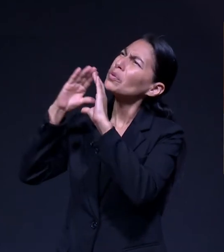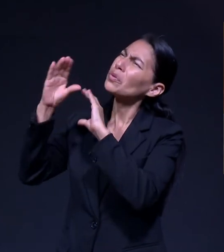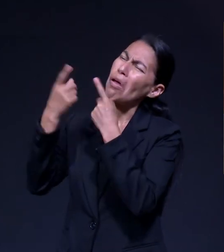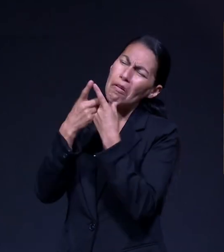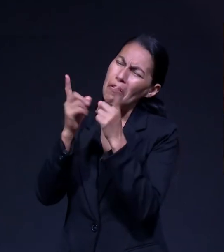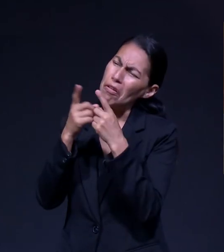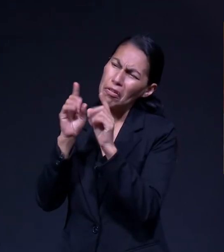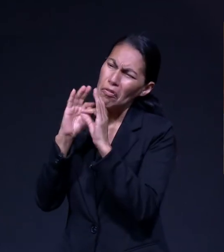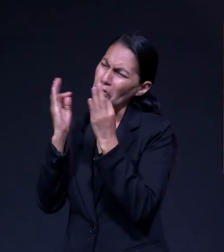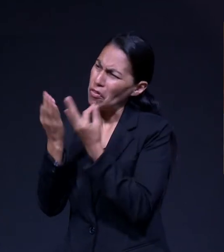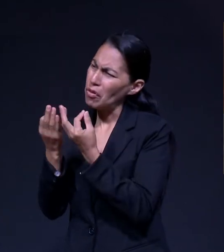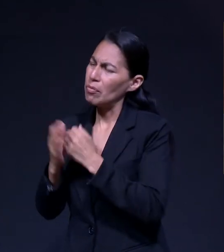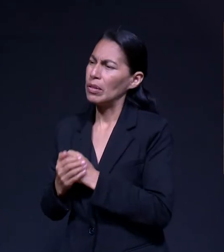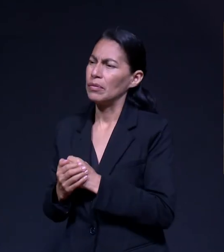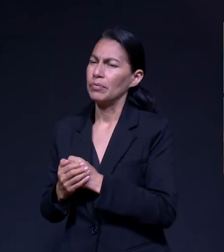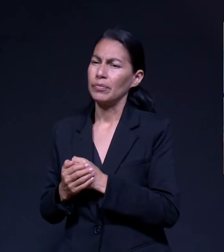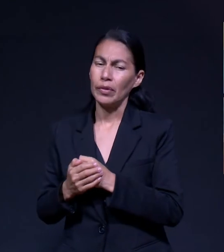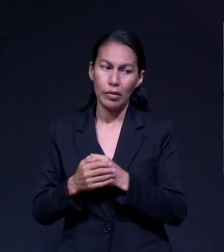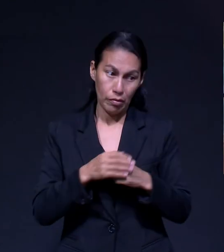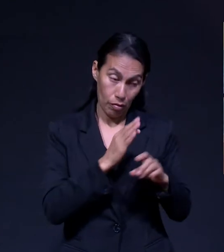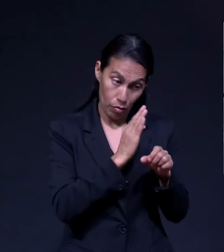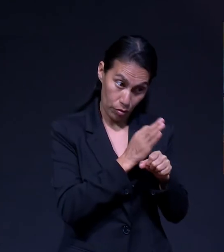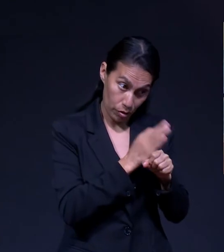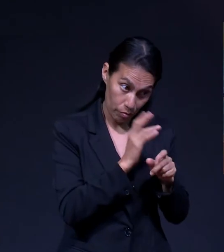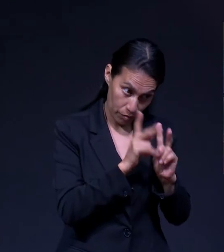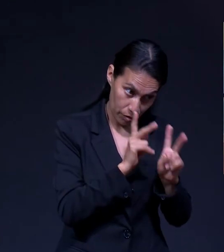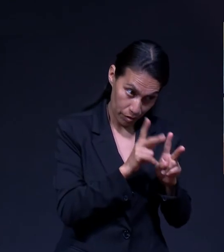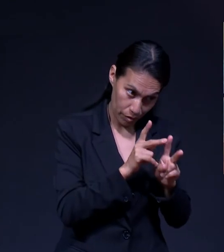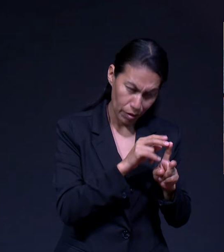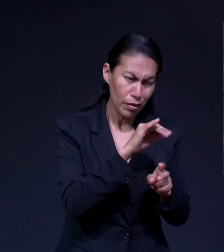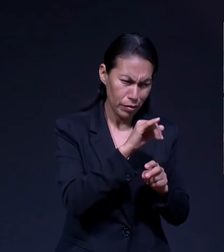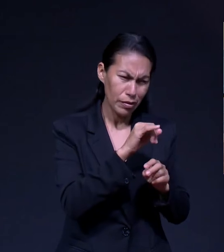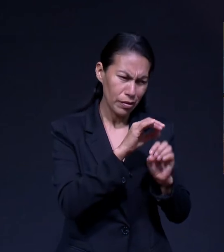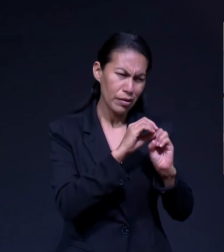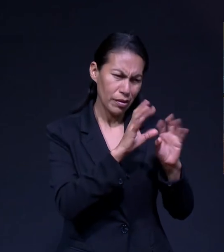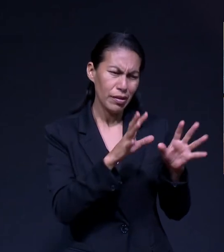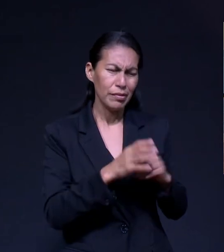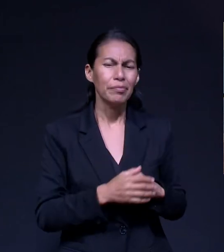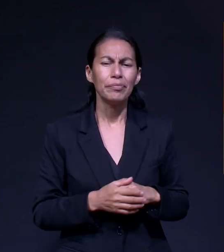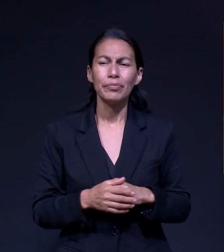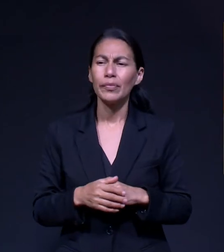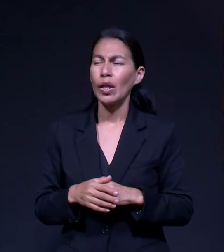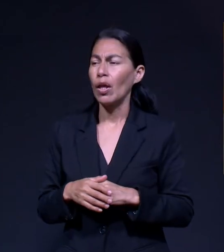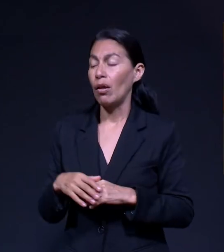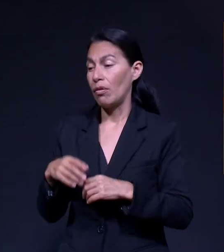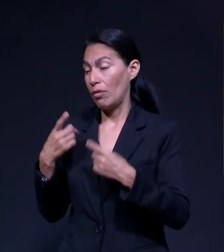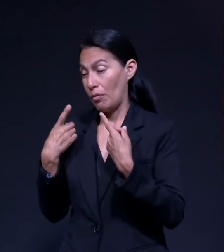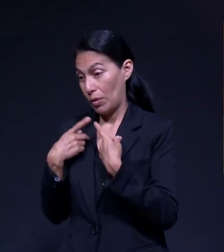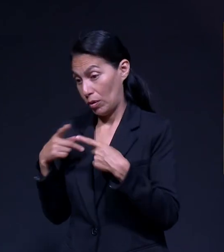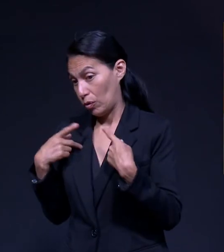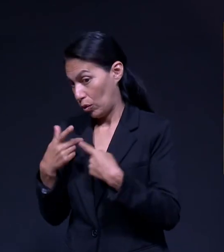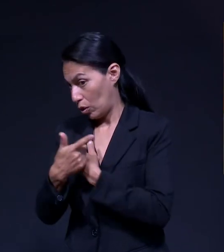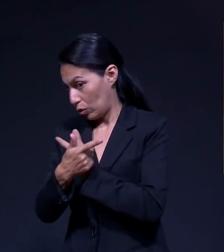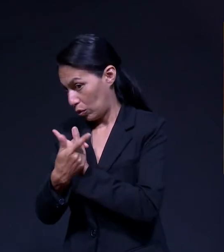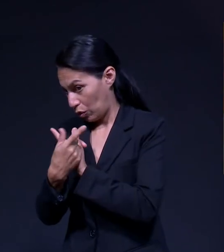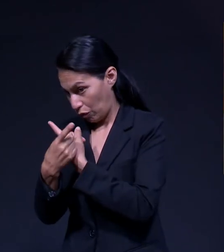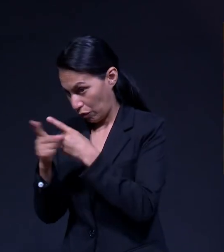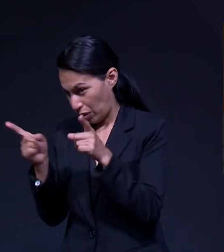formas Bueno, ahorita nos vas a platicar de qué forma Exactamente Creo que no todos lo hacemos de la misma manera No todos